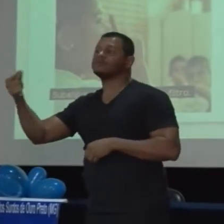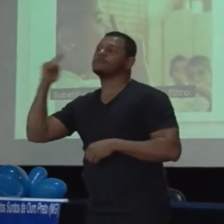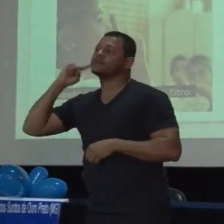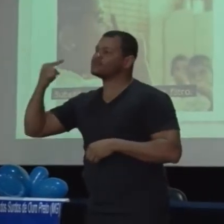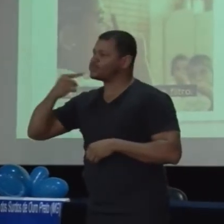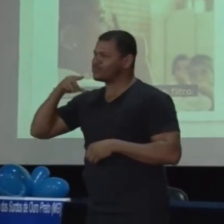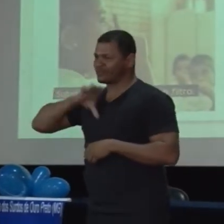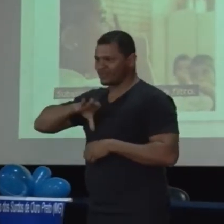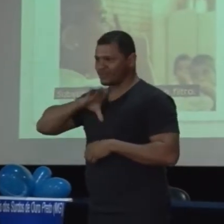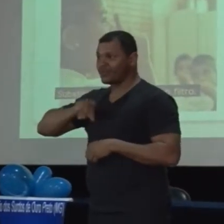palestras.